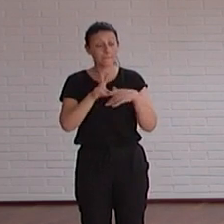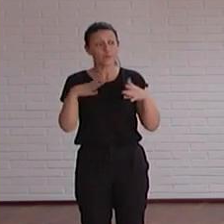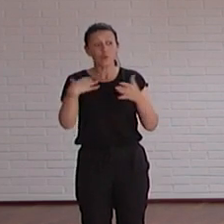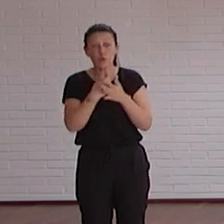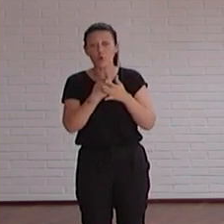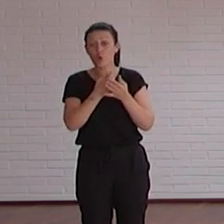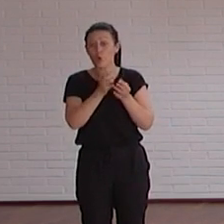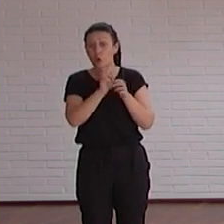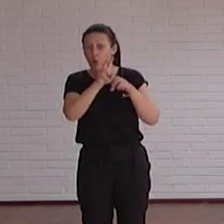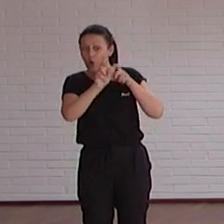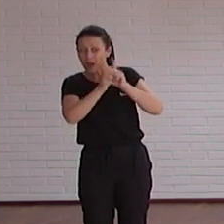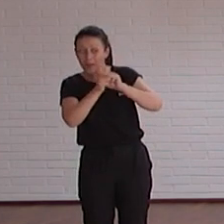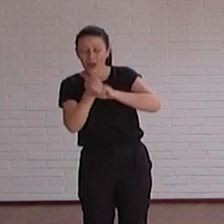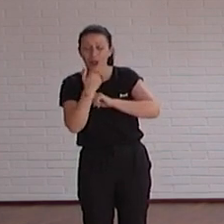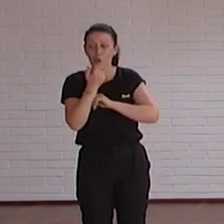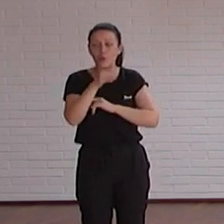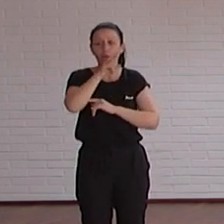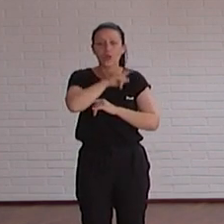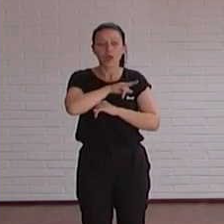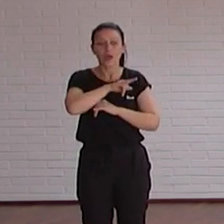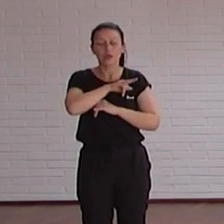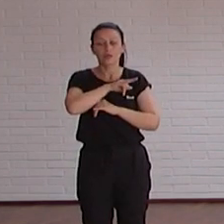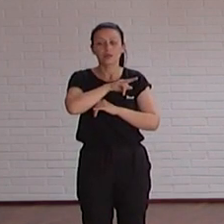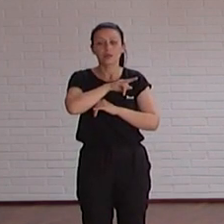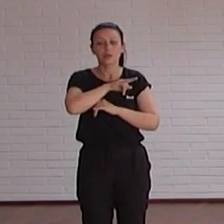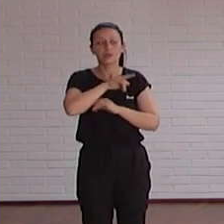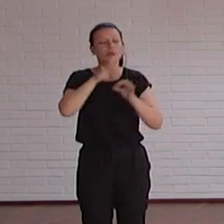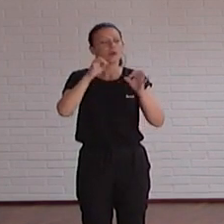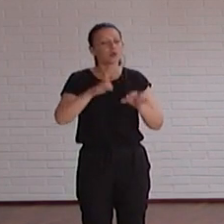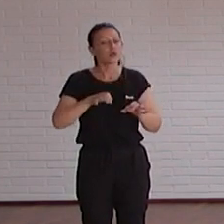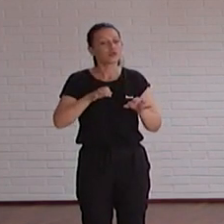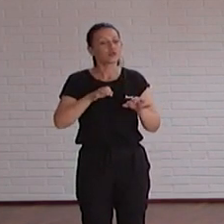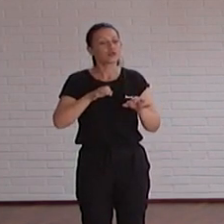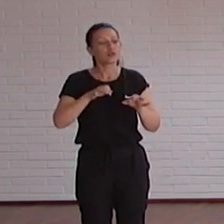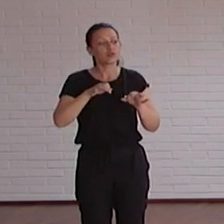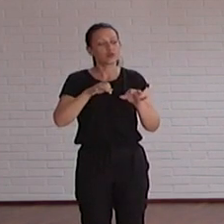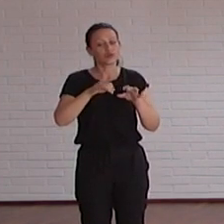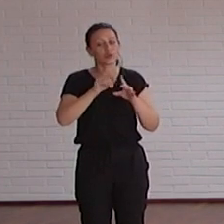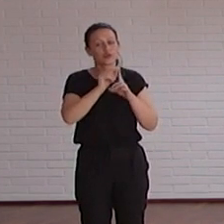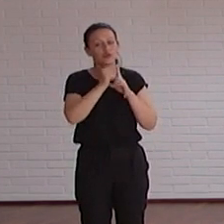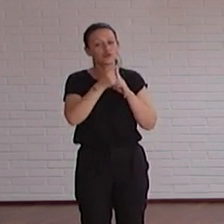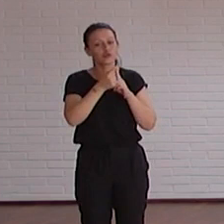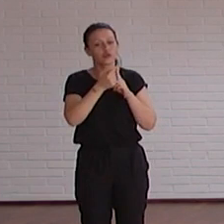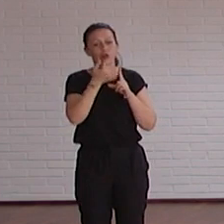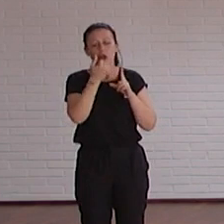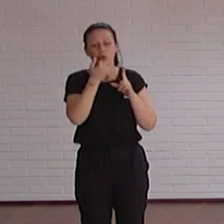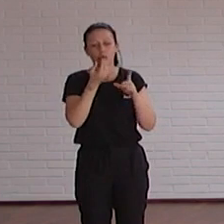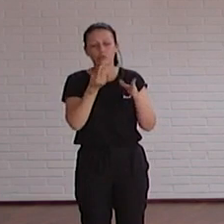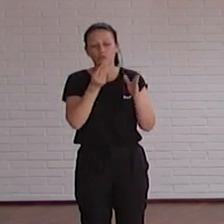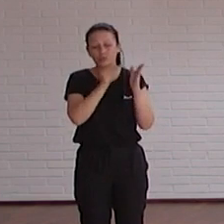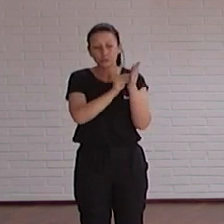editéis si hay alguna cosa que está mal una de cosas que están intentando hacer ahora es que justo cuando sales de un componente en el que metes algo mal